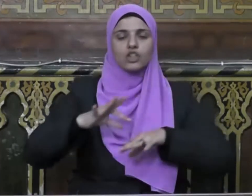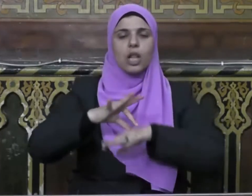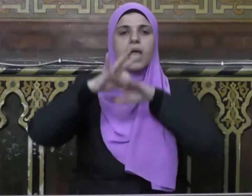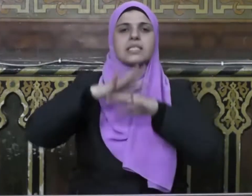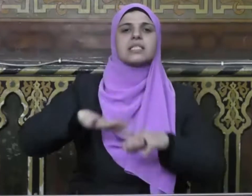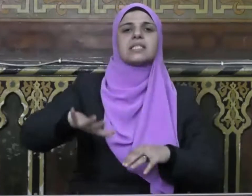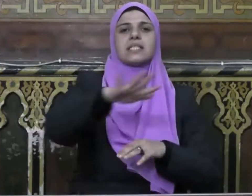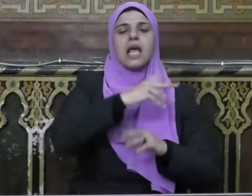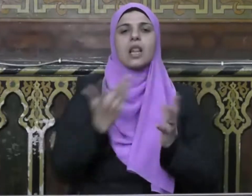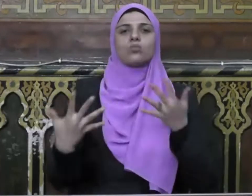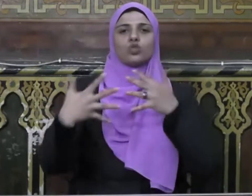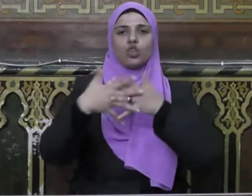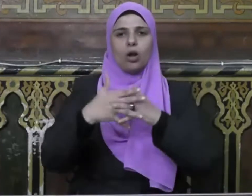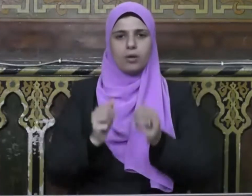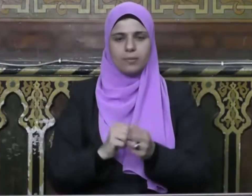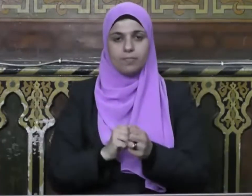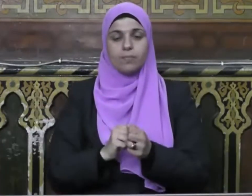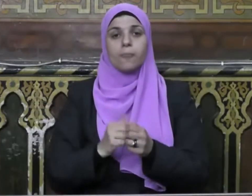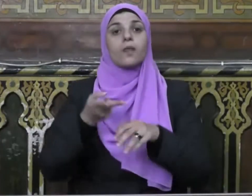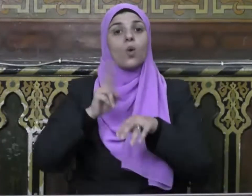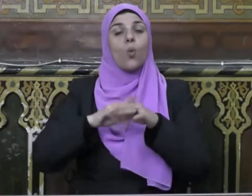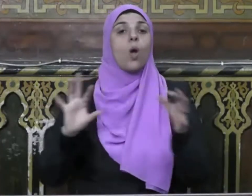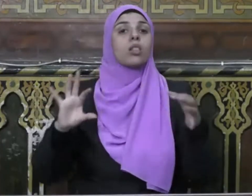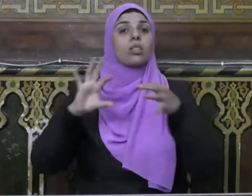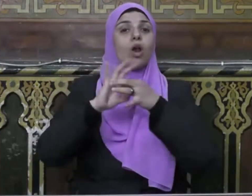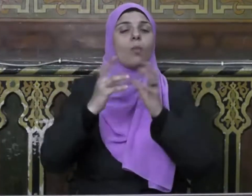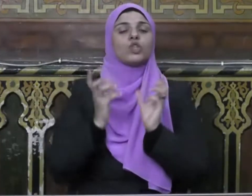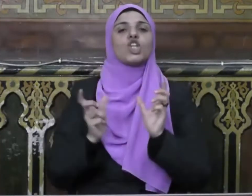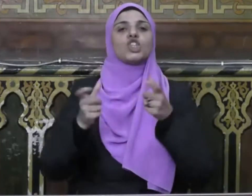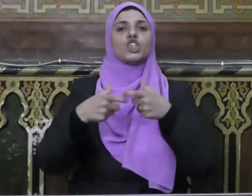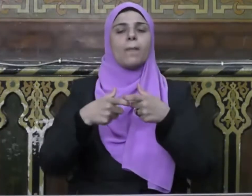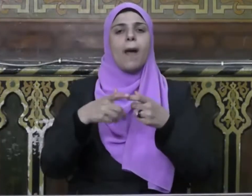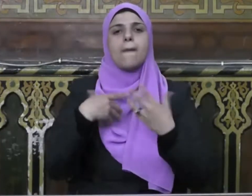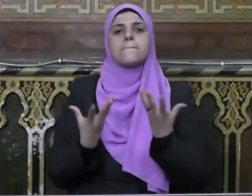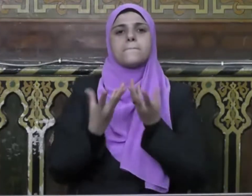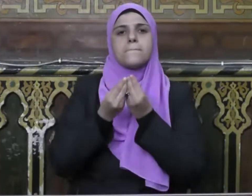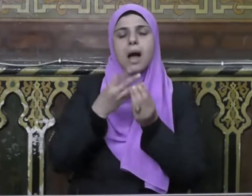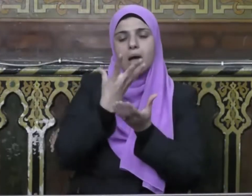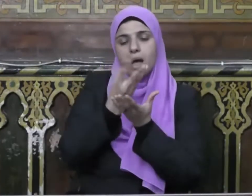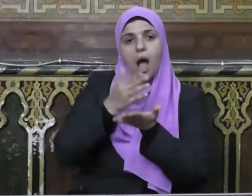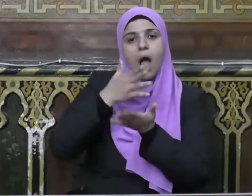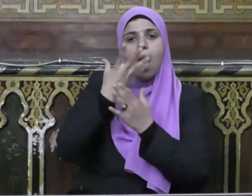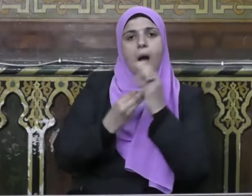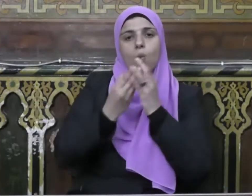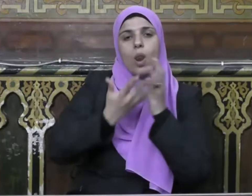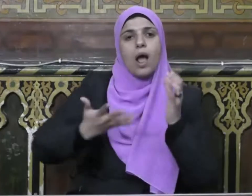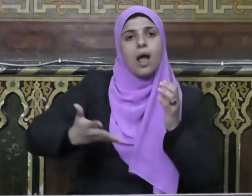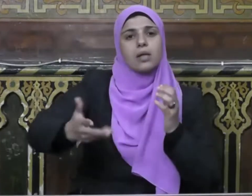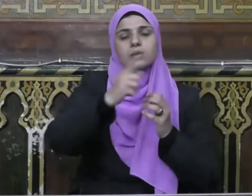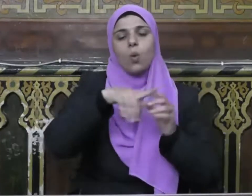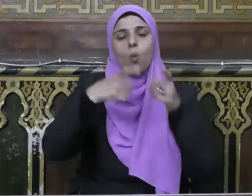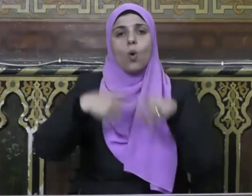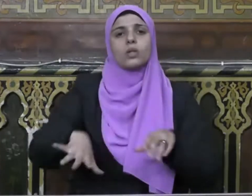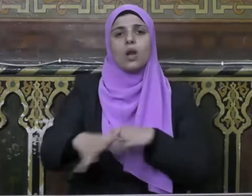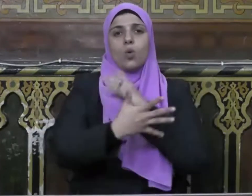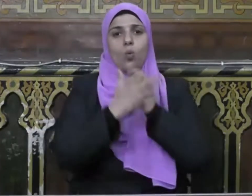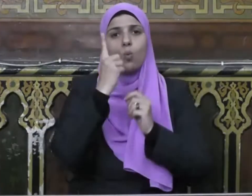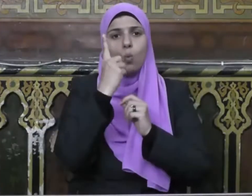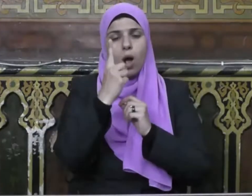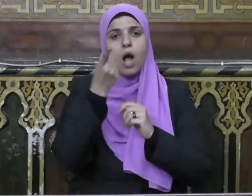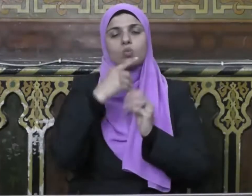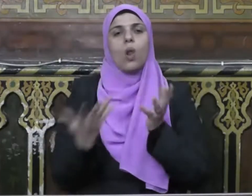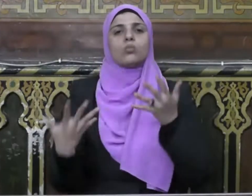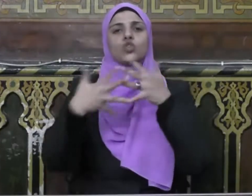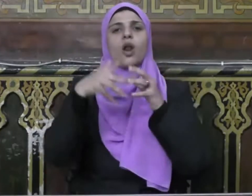للعيش الإنساني المشترك والترابط الاجتماعي بين أبناء الوطن الواحد